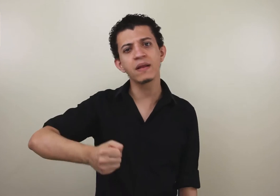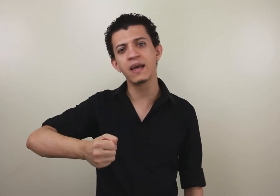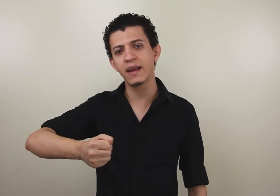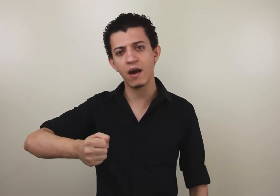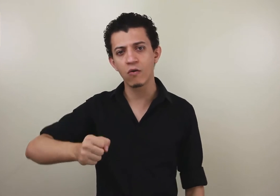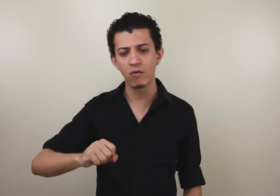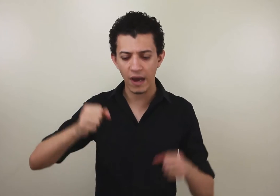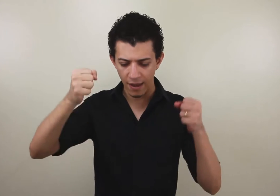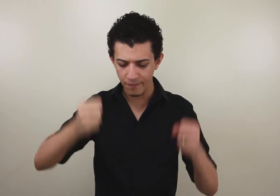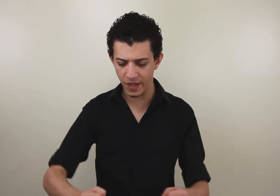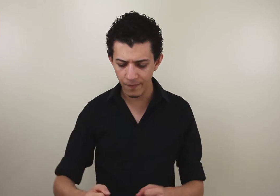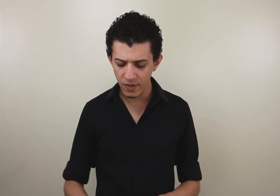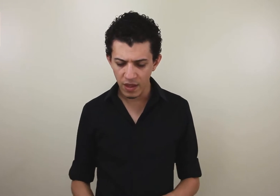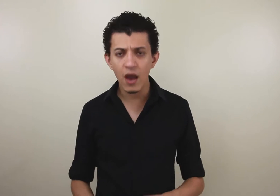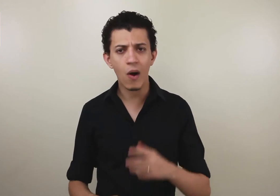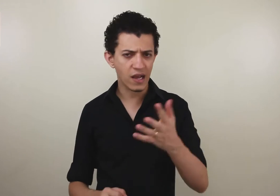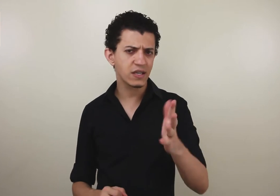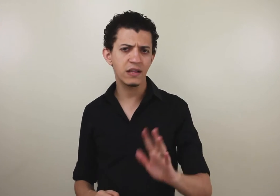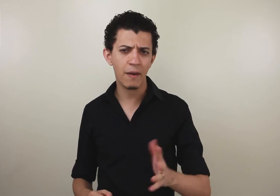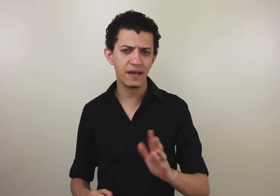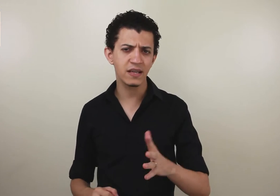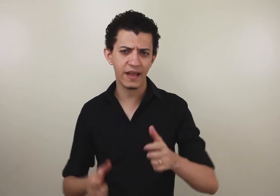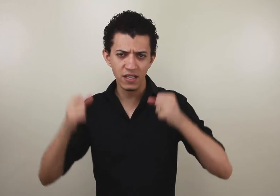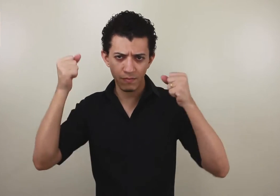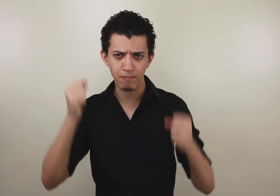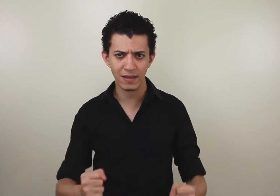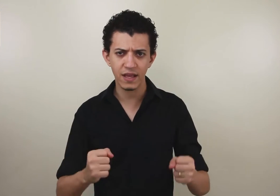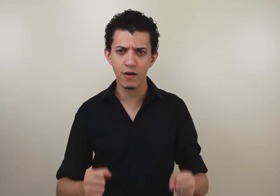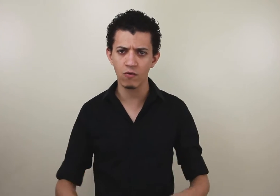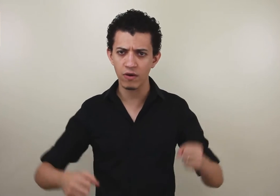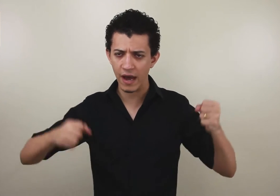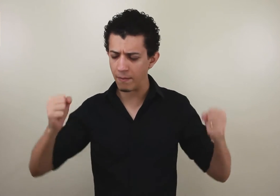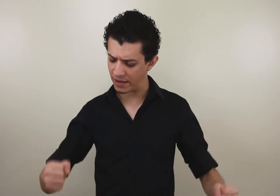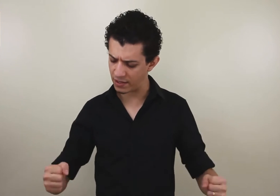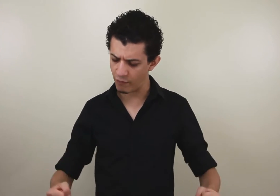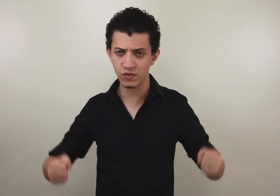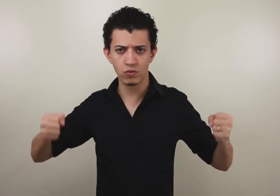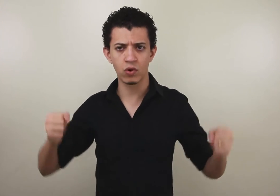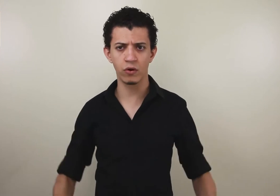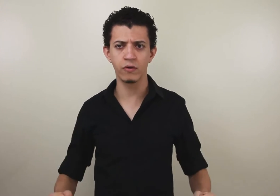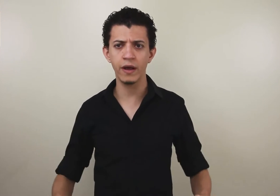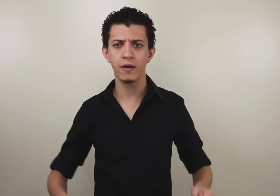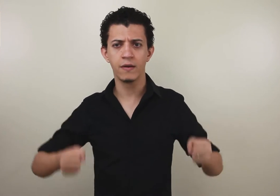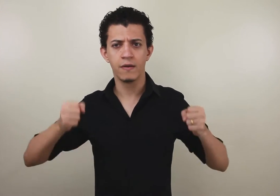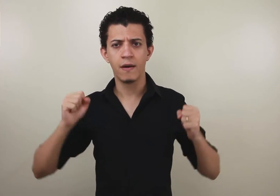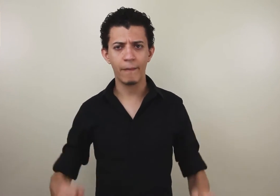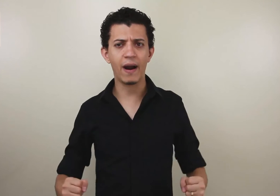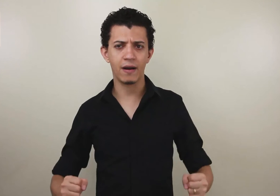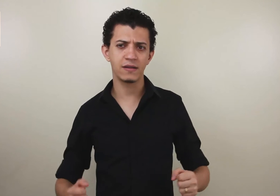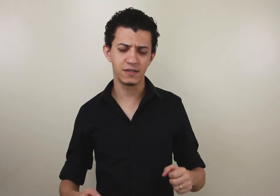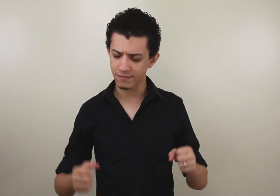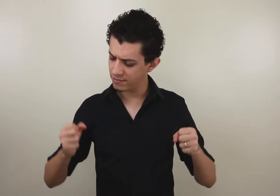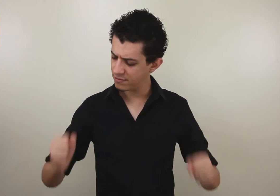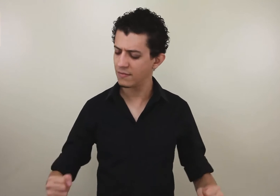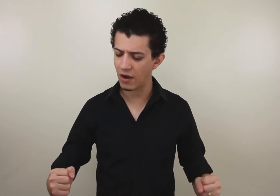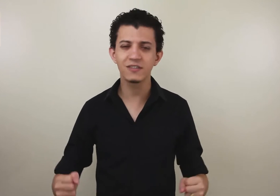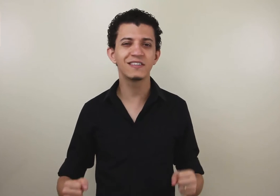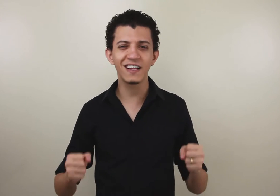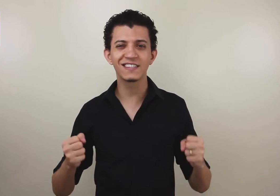bandeira em algum lugar. Eu acho que ele dá mais a ideia de bater em algum lugar, bater talvez num trono, né? Sim. Eu acho interessante